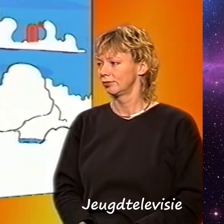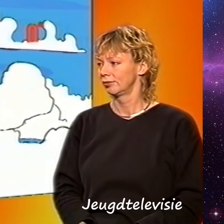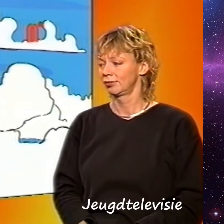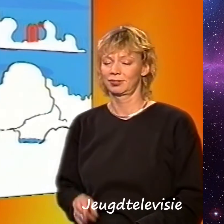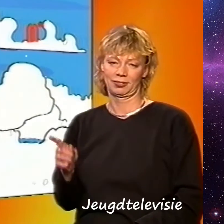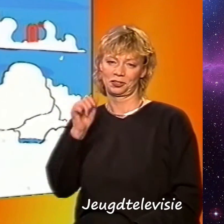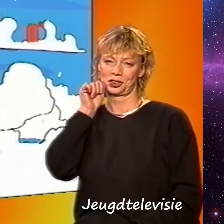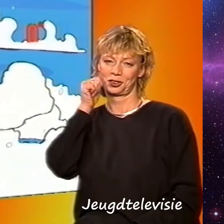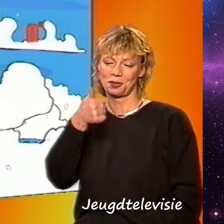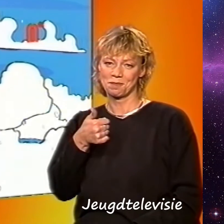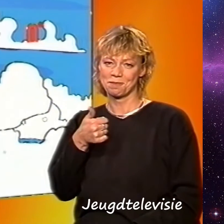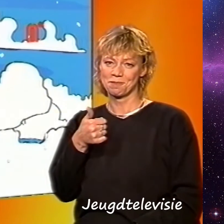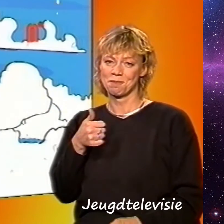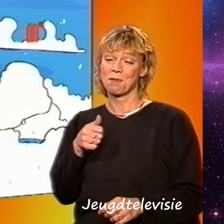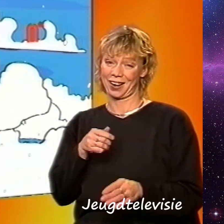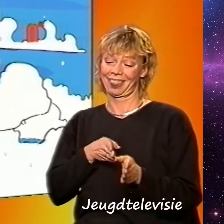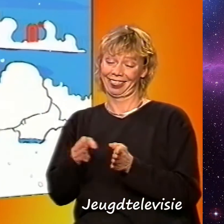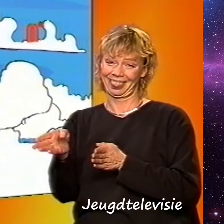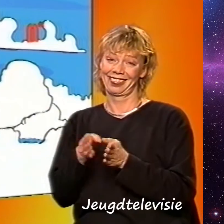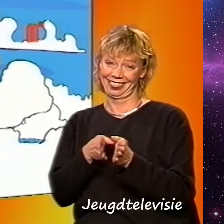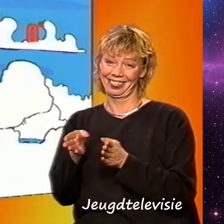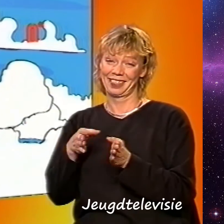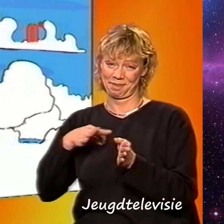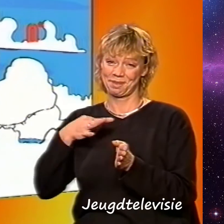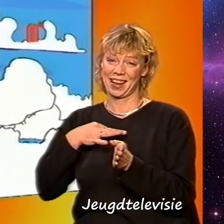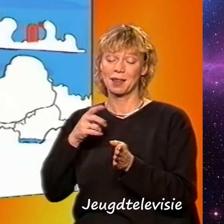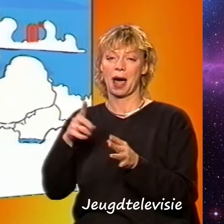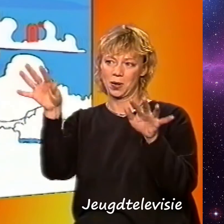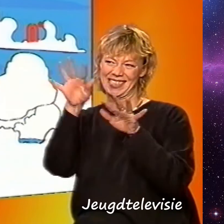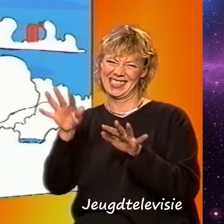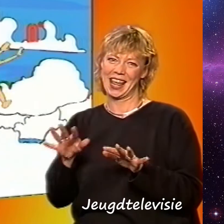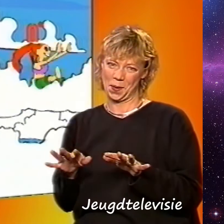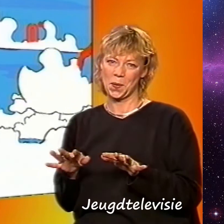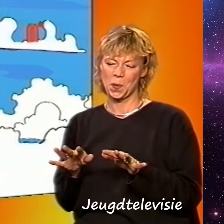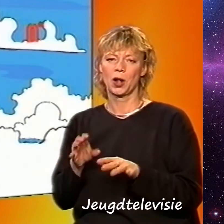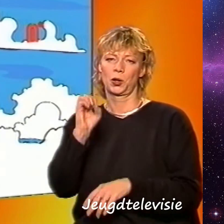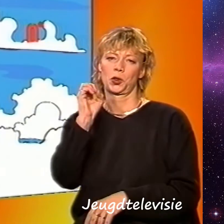Nou morgen niet alleen ijspret, maar ook sneeuwpret. Nul graden dus.